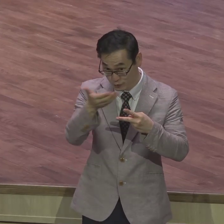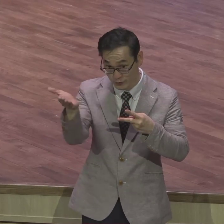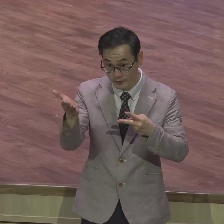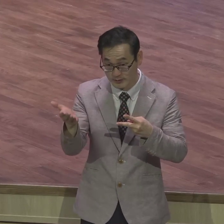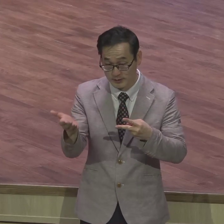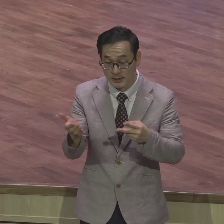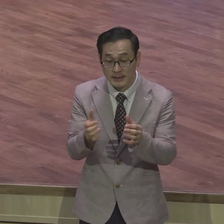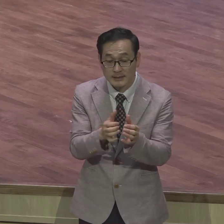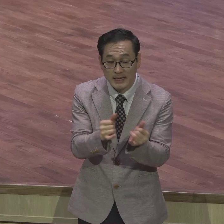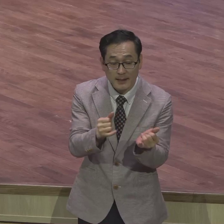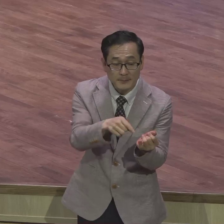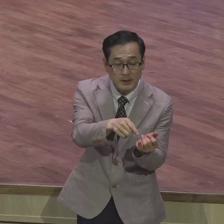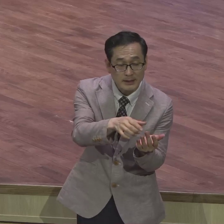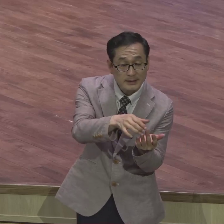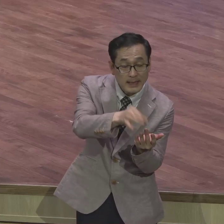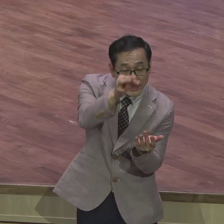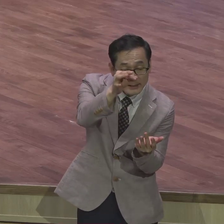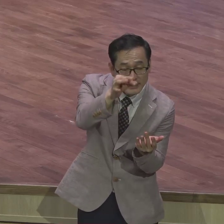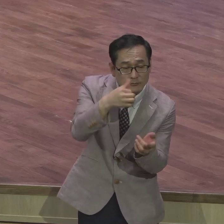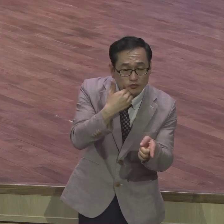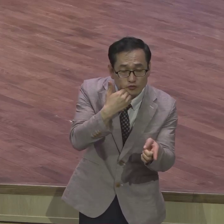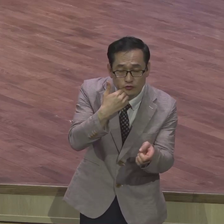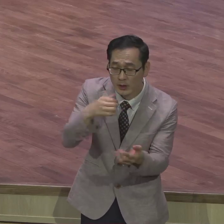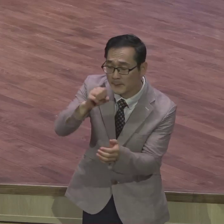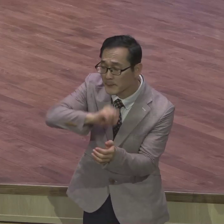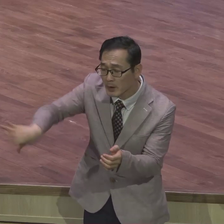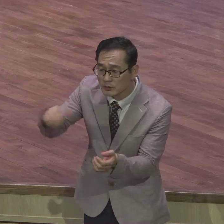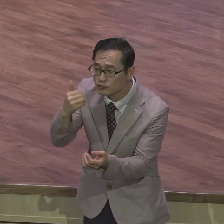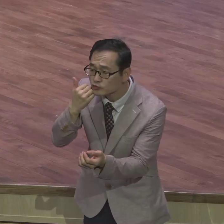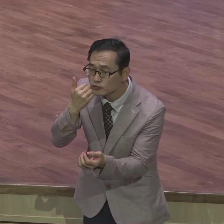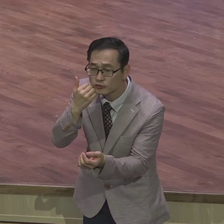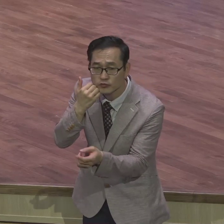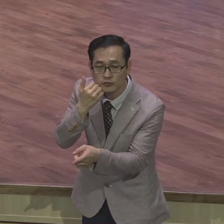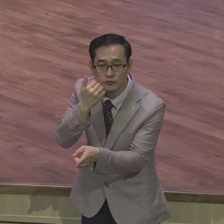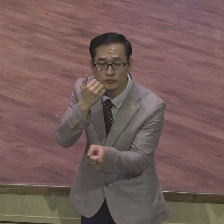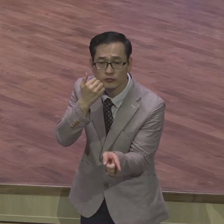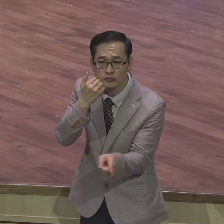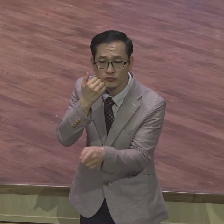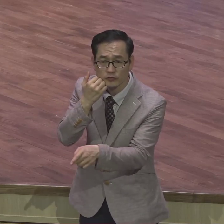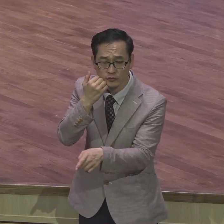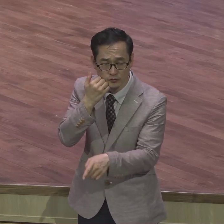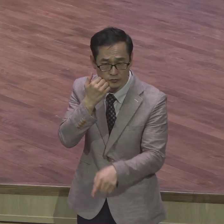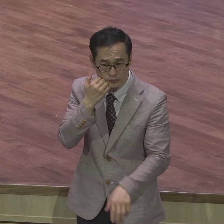택하고 어떤 사람은 버리신다는 것은 너무 불공평한 거 아닌가